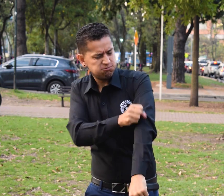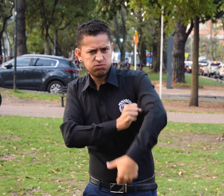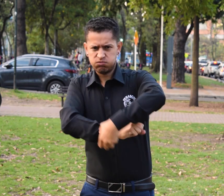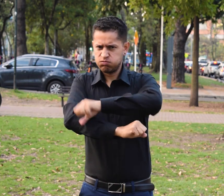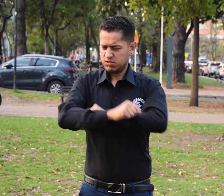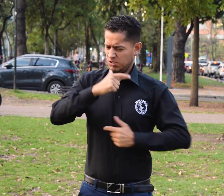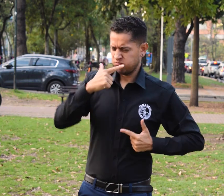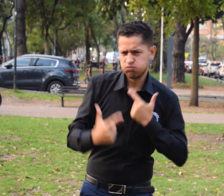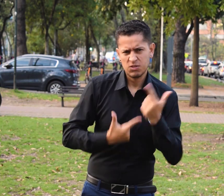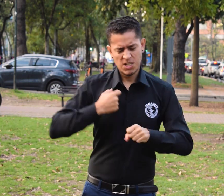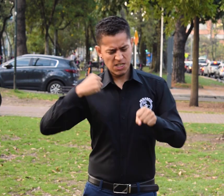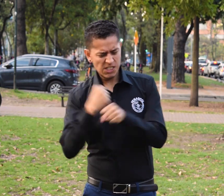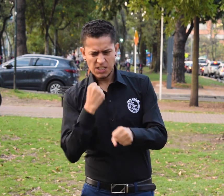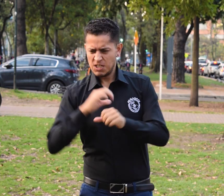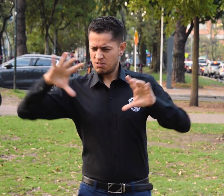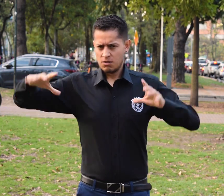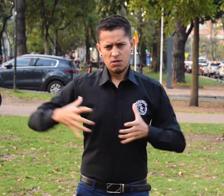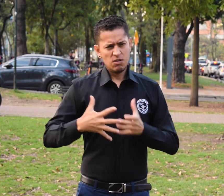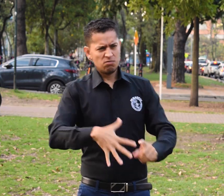relacionado con otros artículos de esta misma ley.